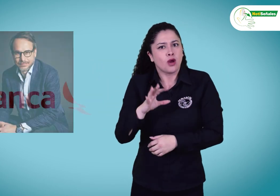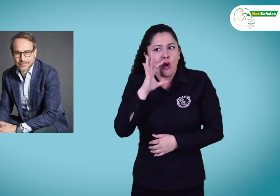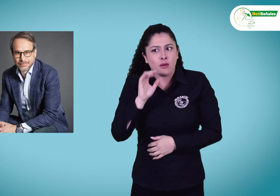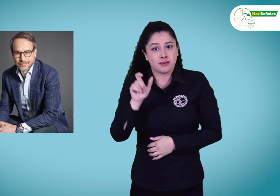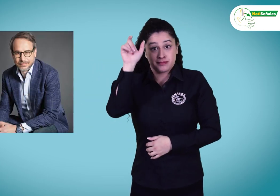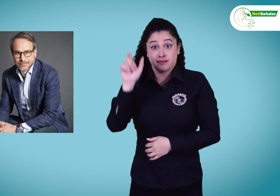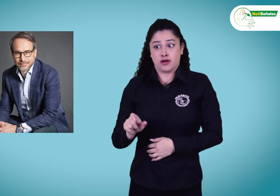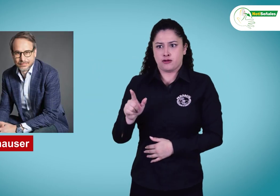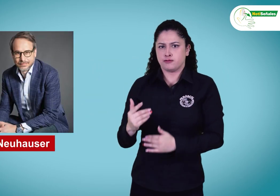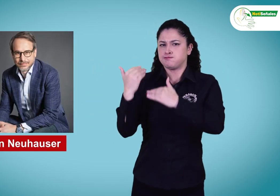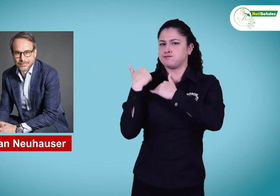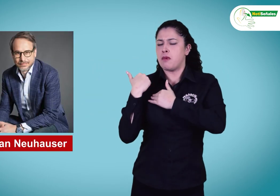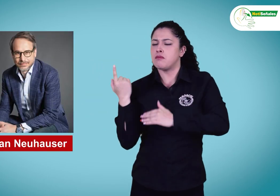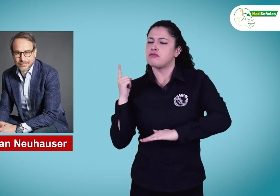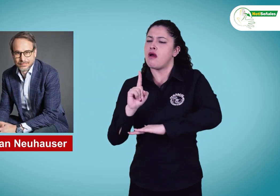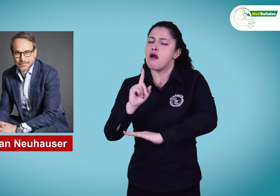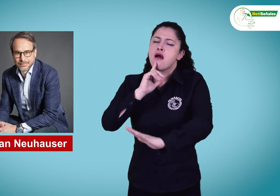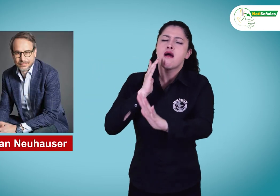Su director, Adrián Neuhaunser,